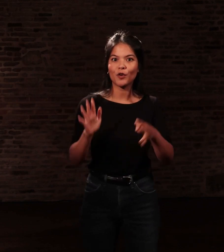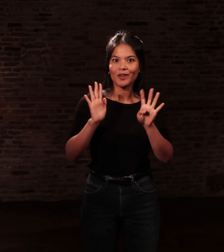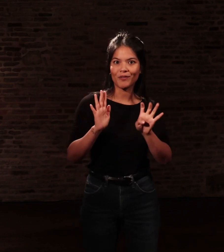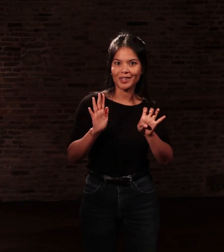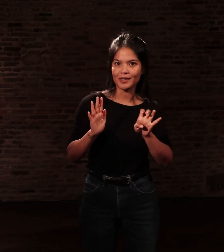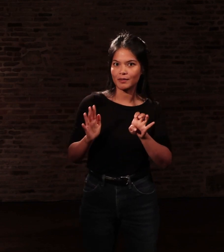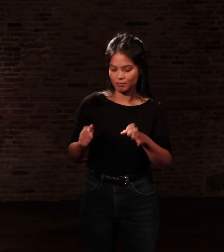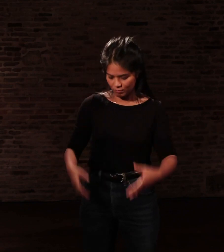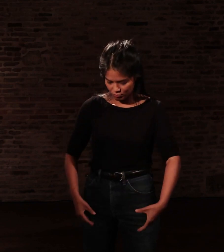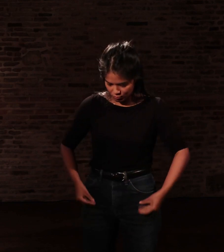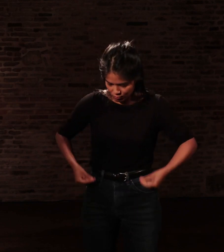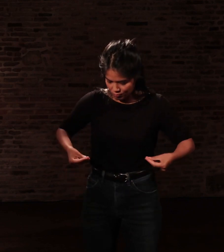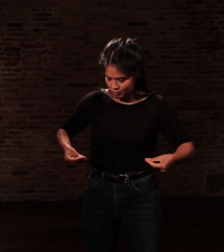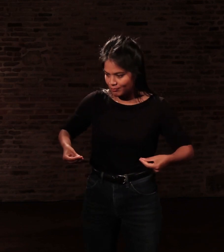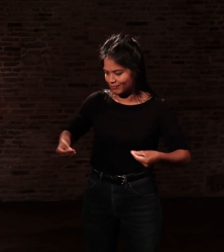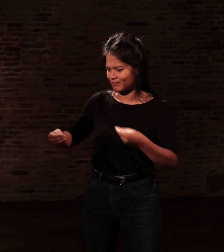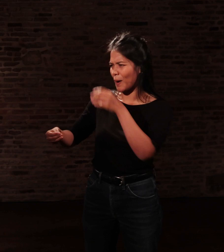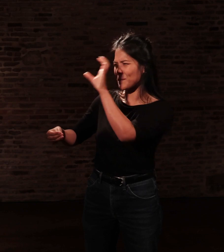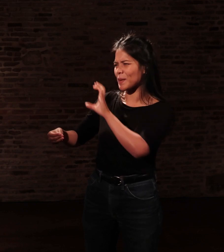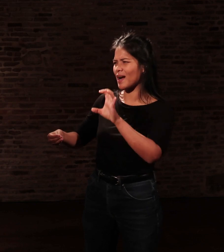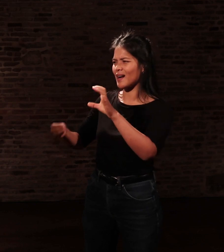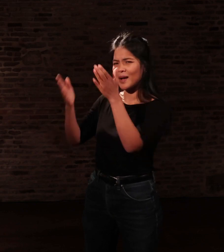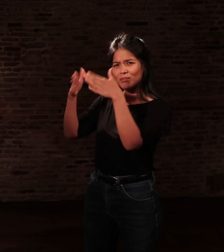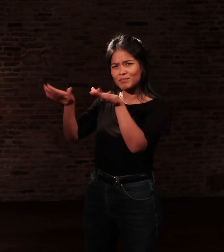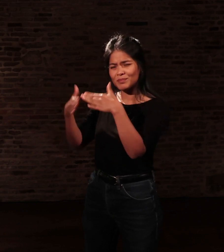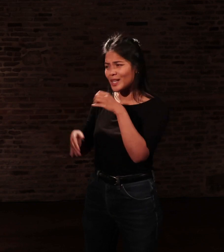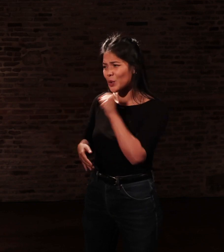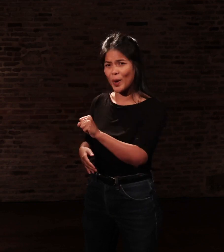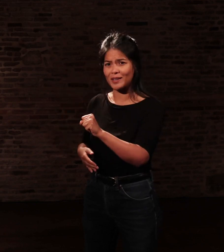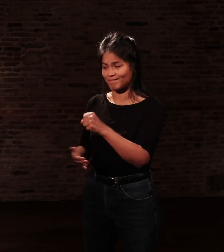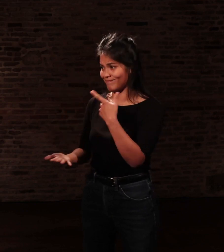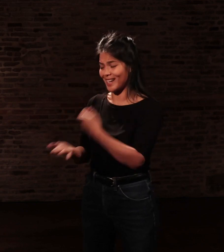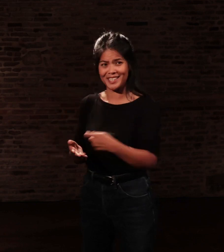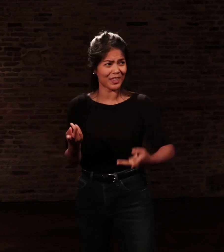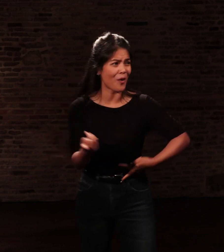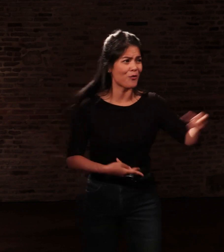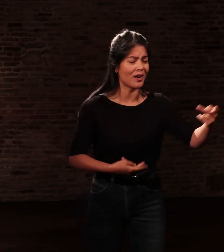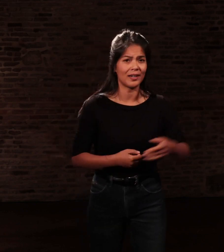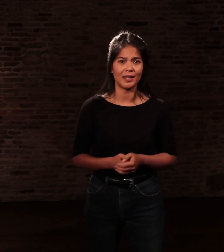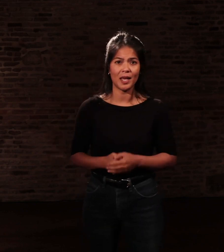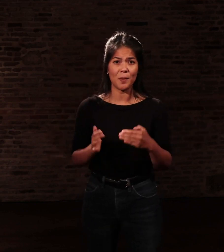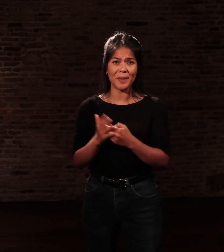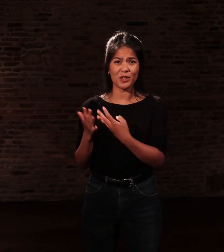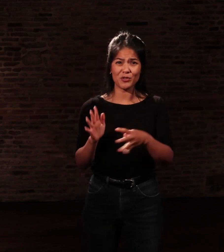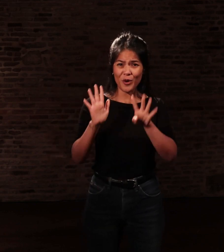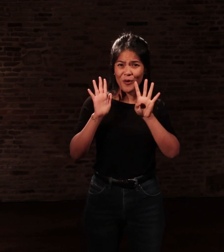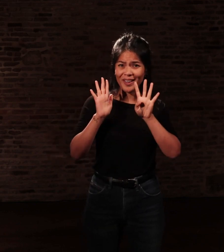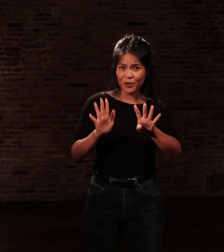Rien. En 1991. Et en 1992, un pantalon de